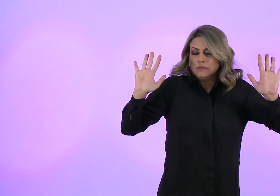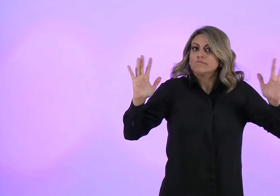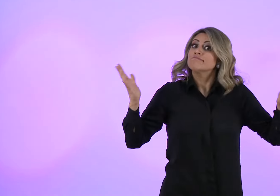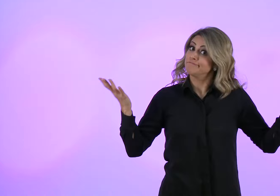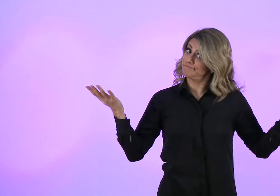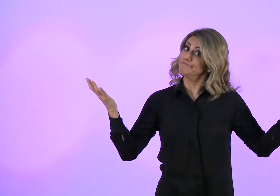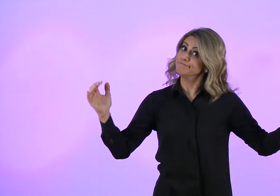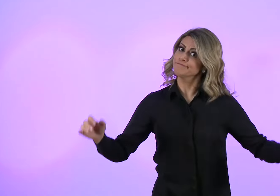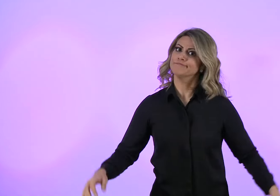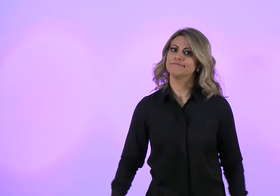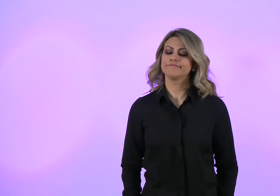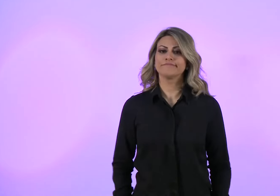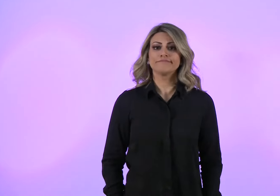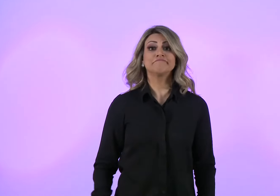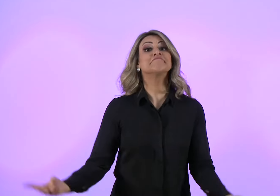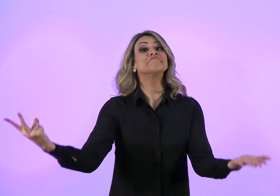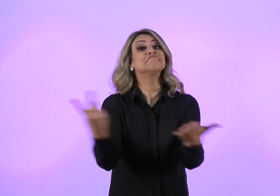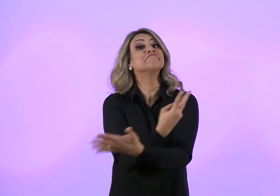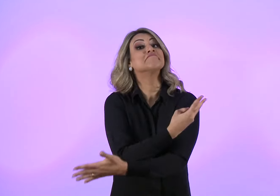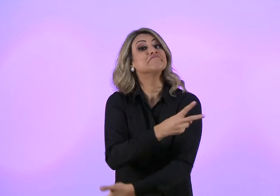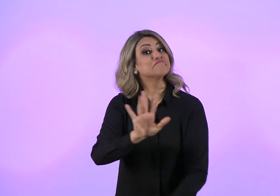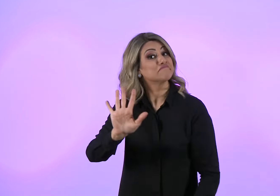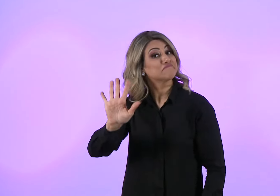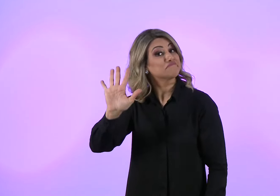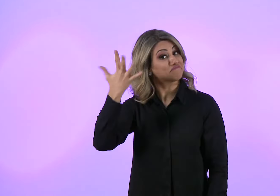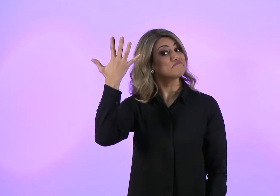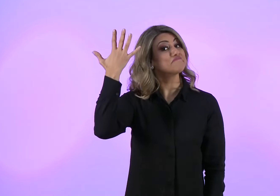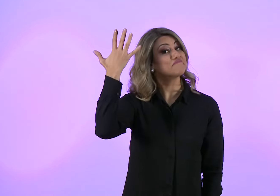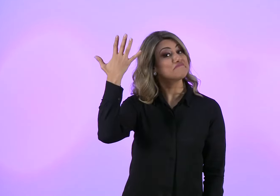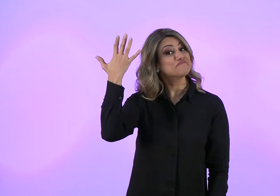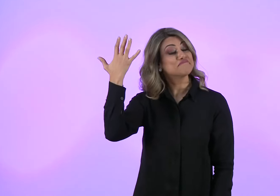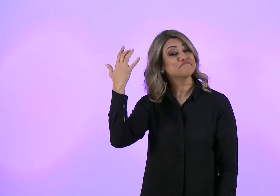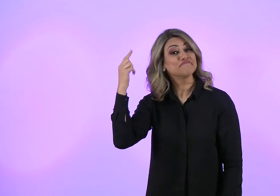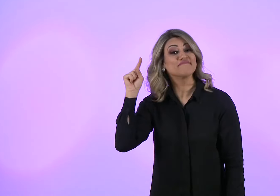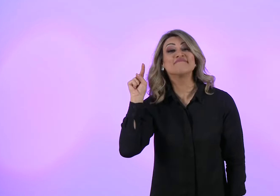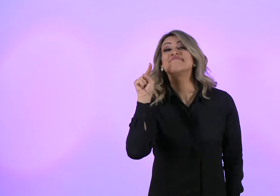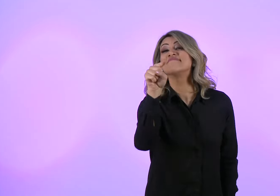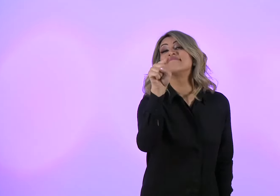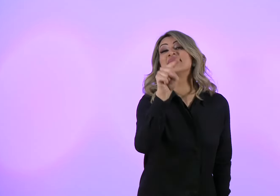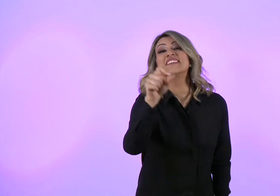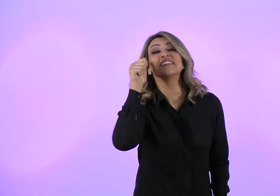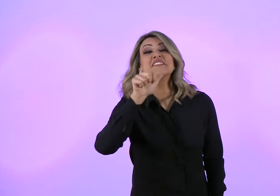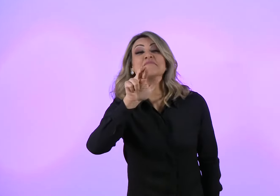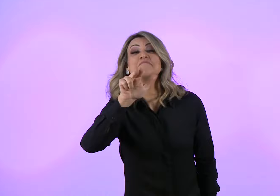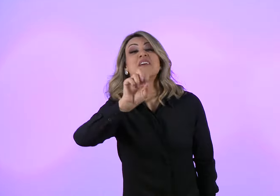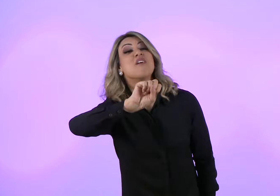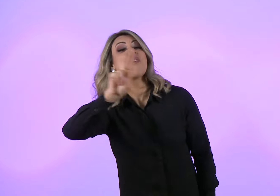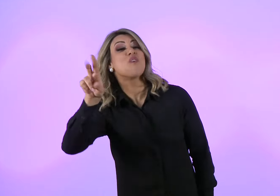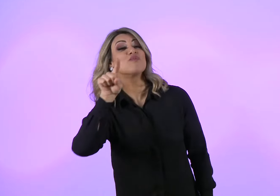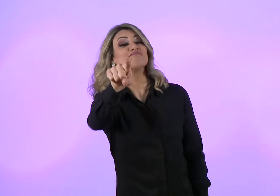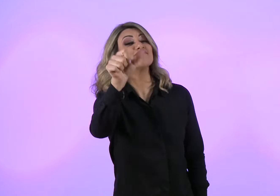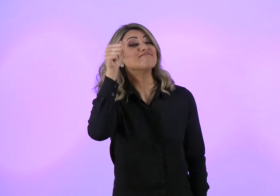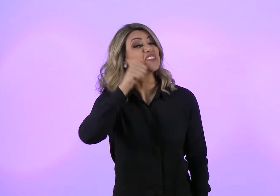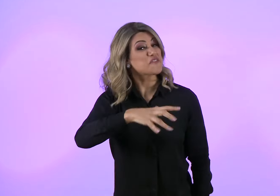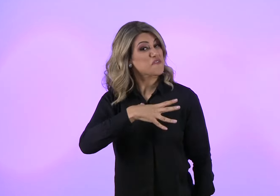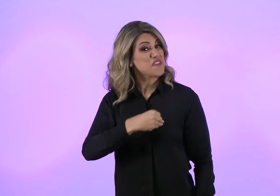Pode ser, ser, seu irmão ou sua filha